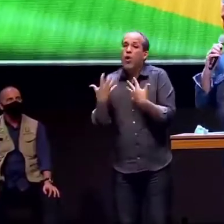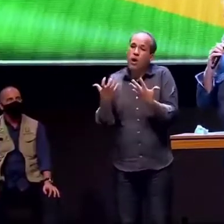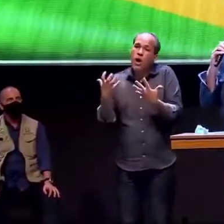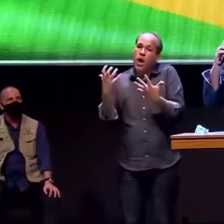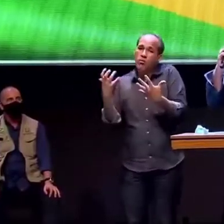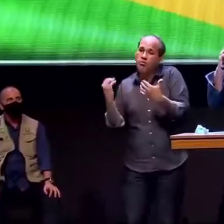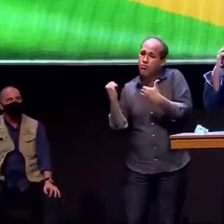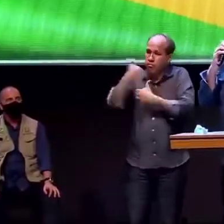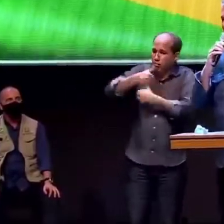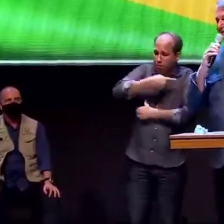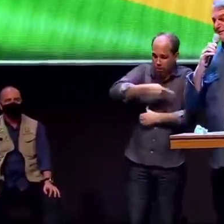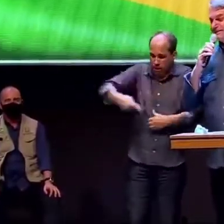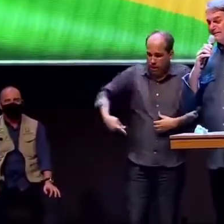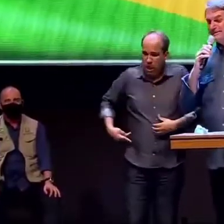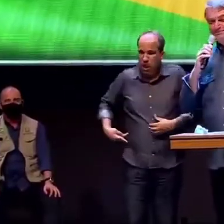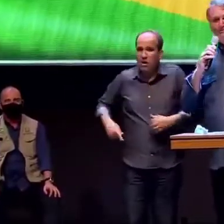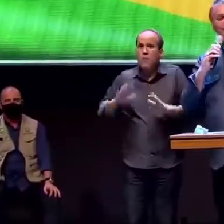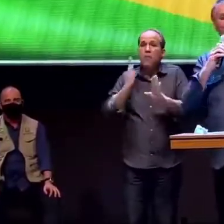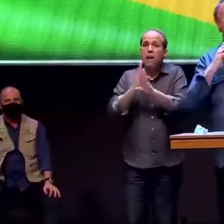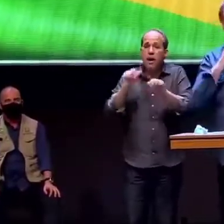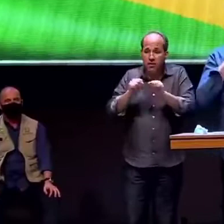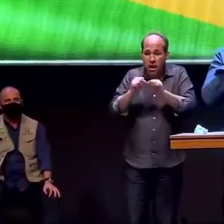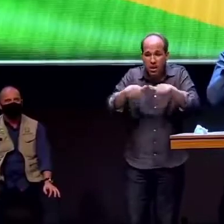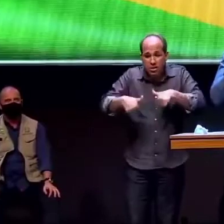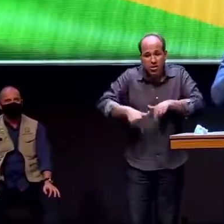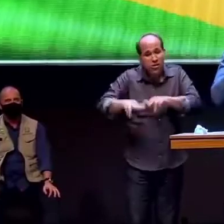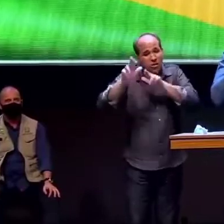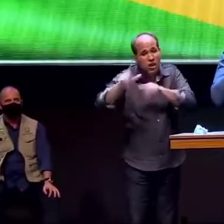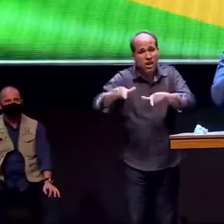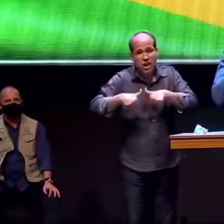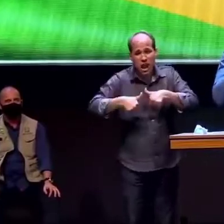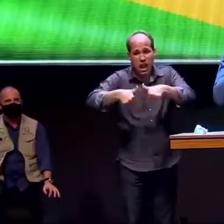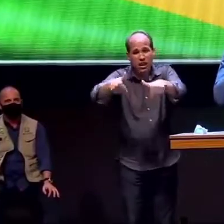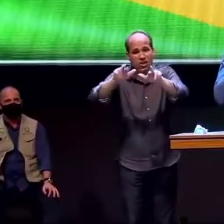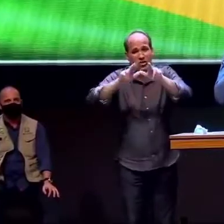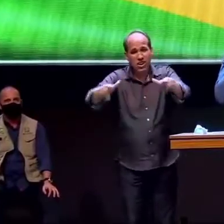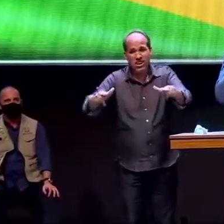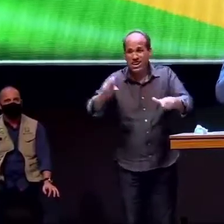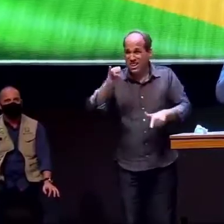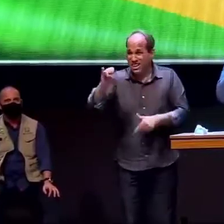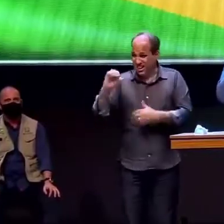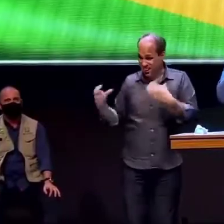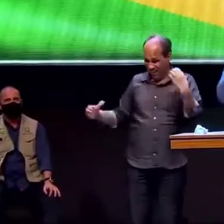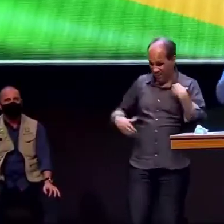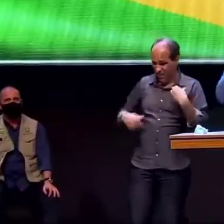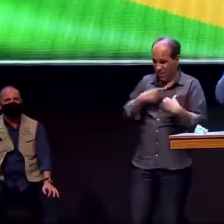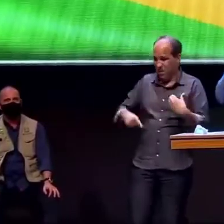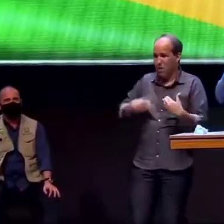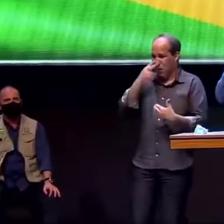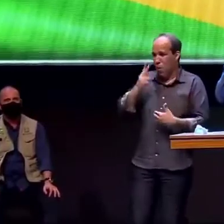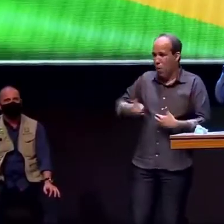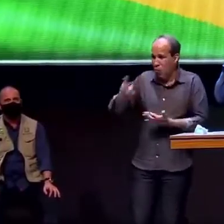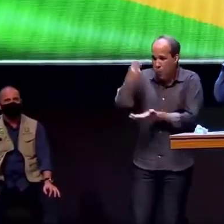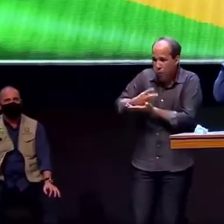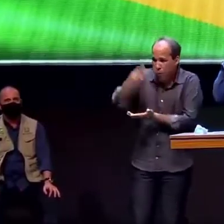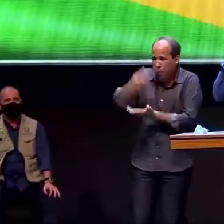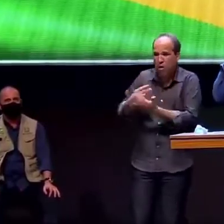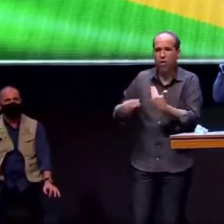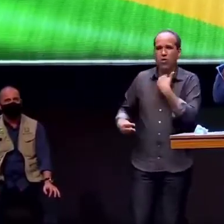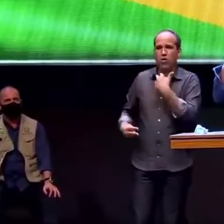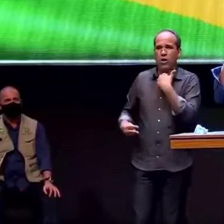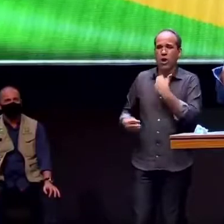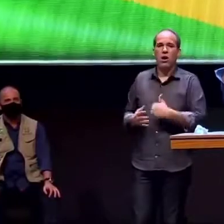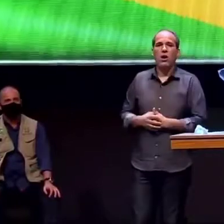capítulo para fazer a mesma coisa não é o caso e ele falou que ia dar a palavra para